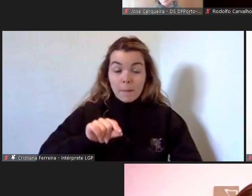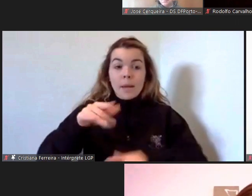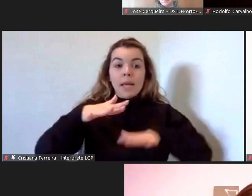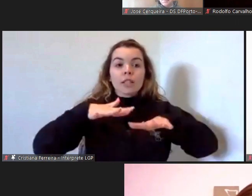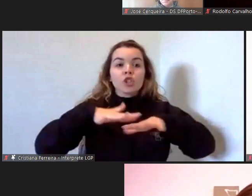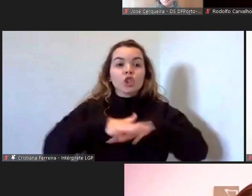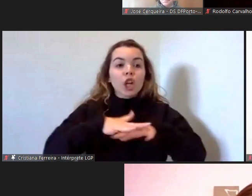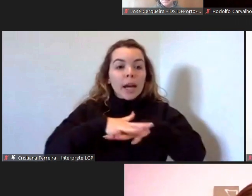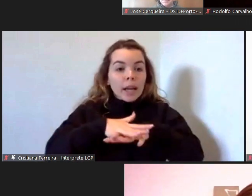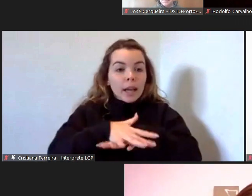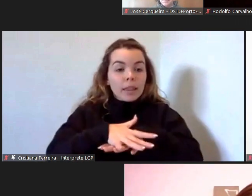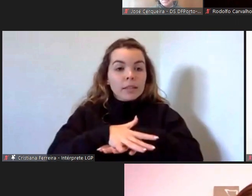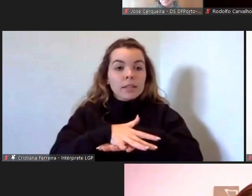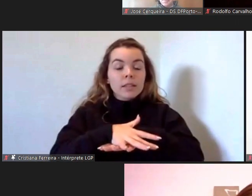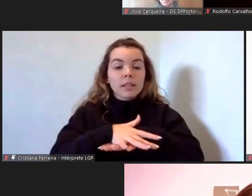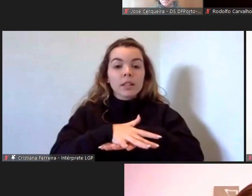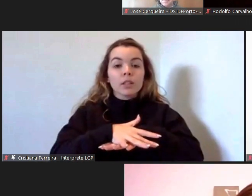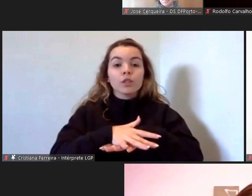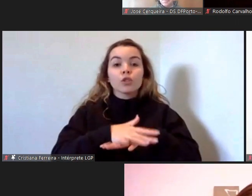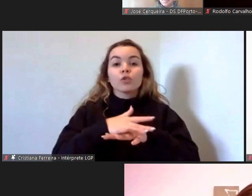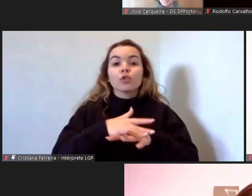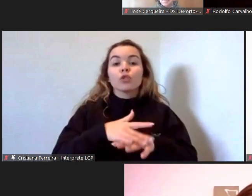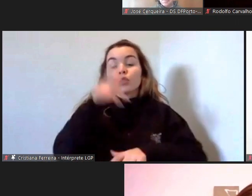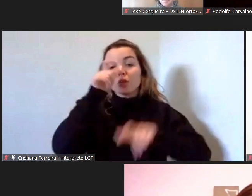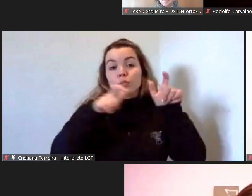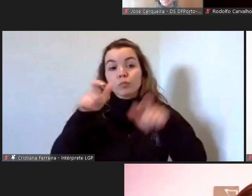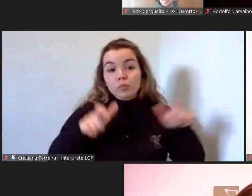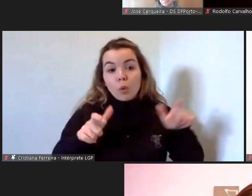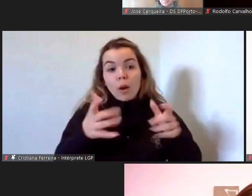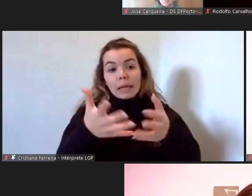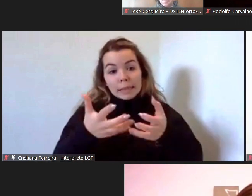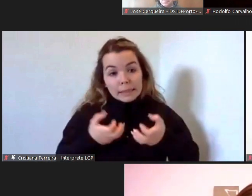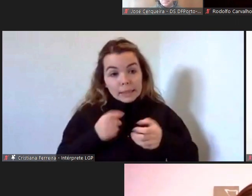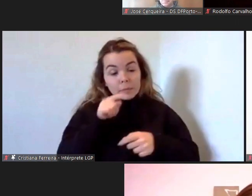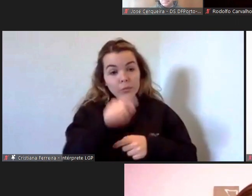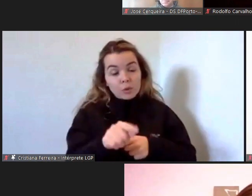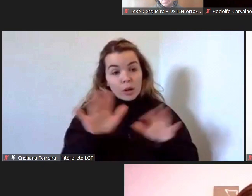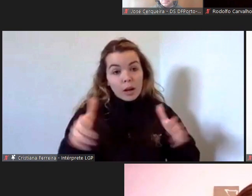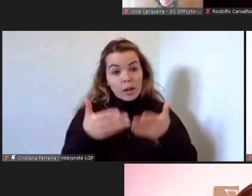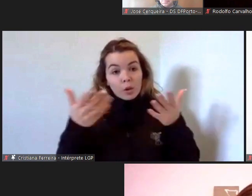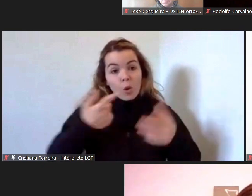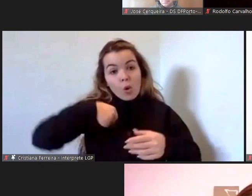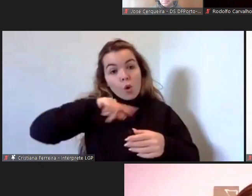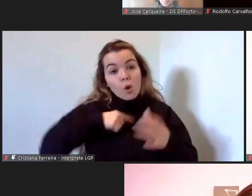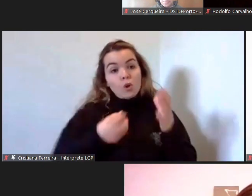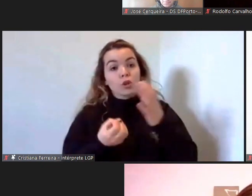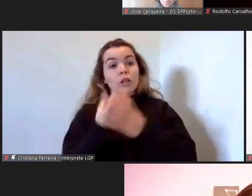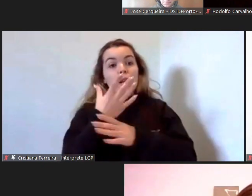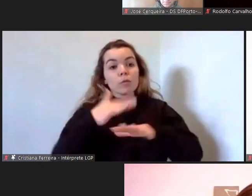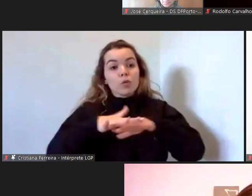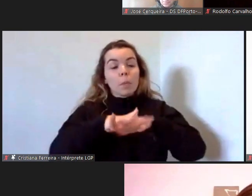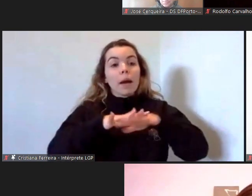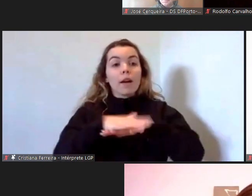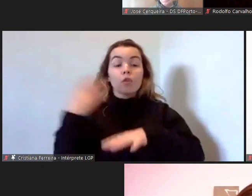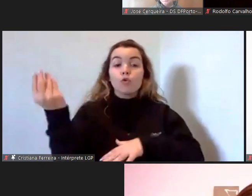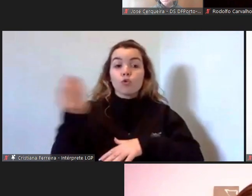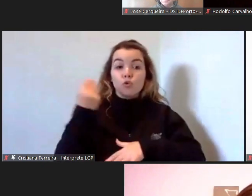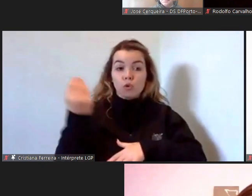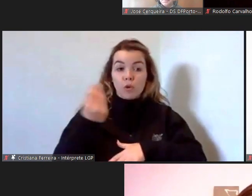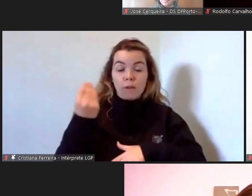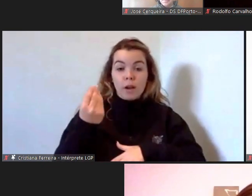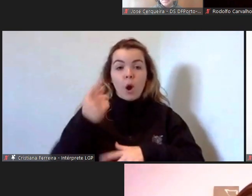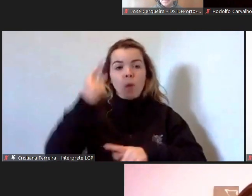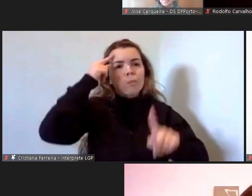dos beneficiários nós criamos uma rede uma rede juvenil para